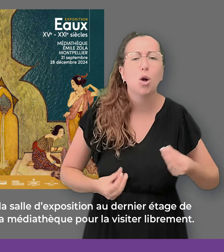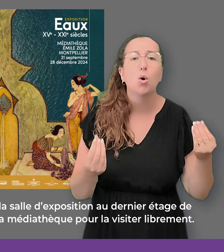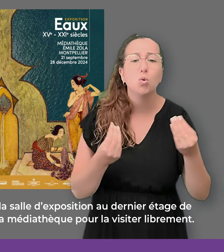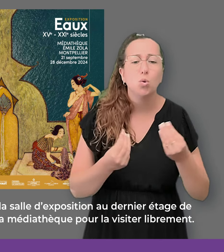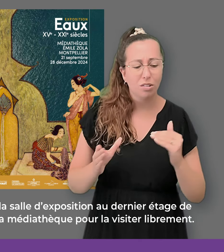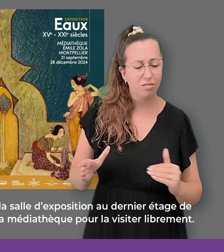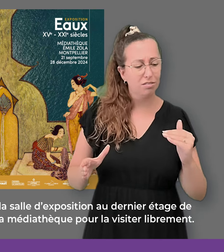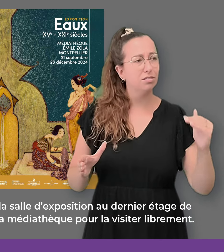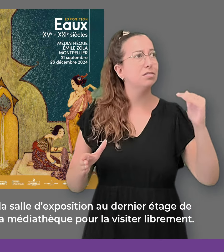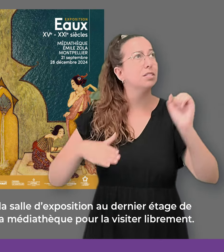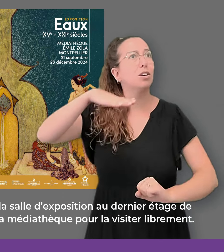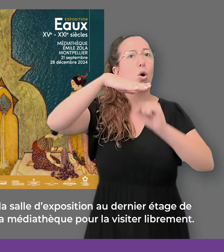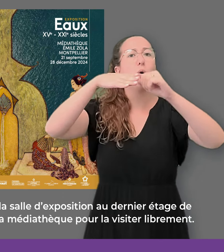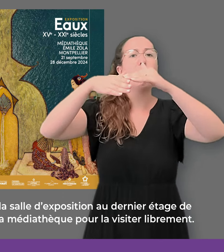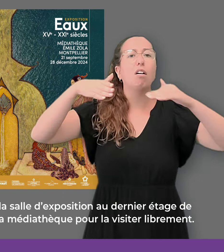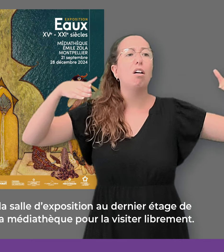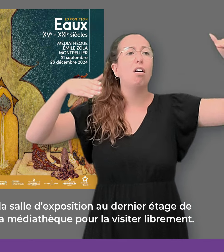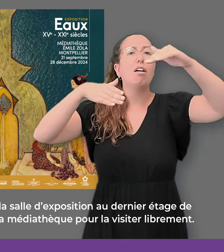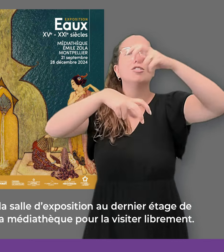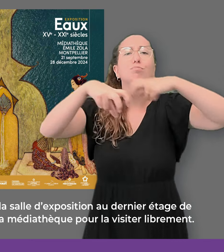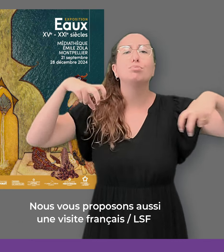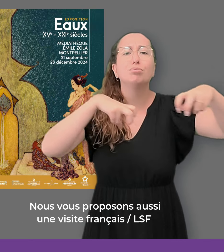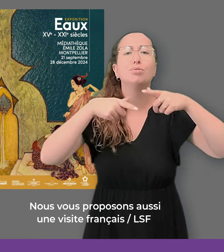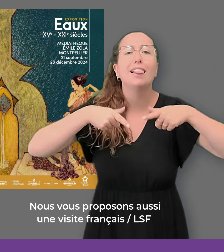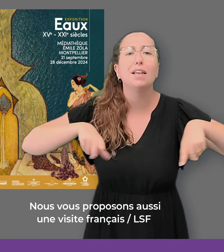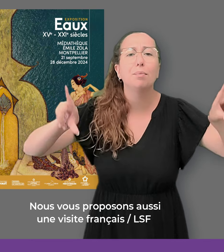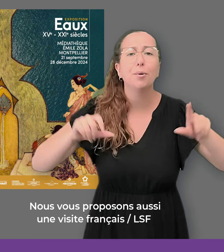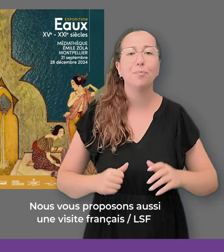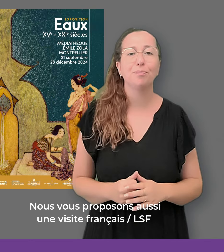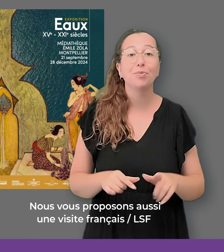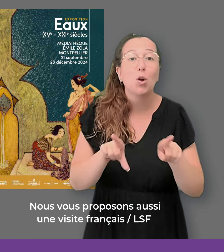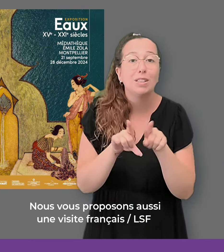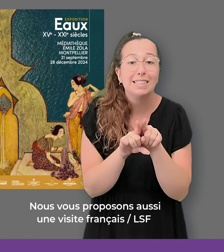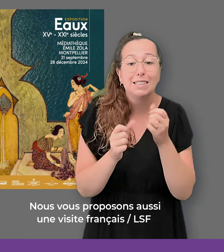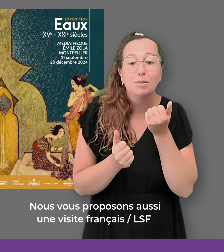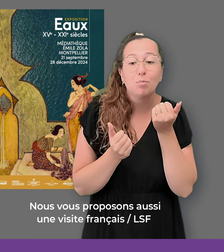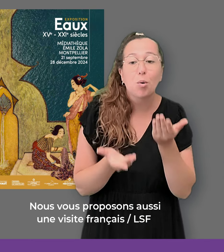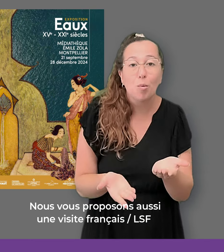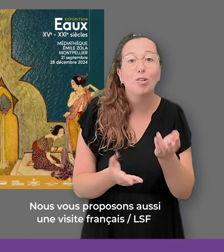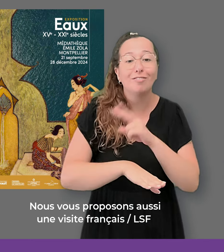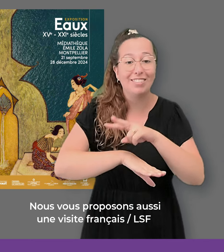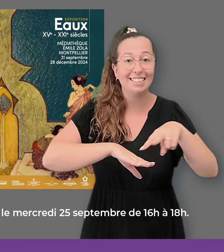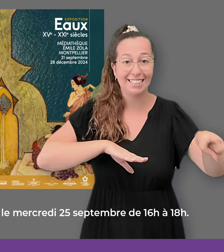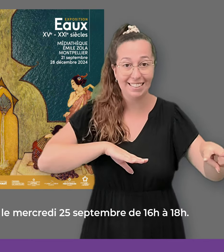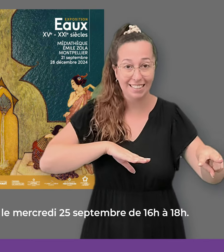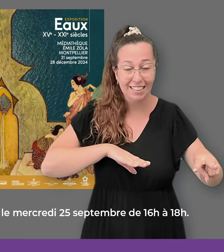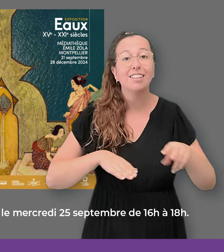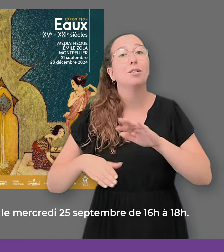médiathèque pour la visiter librement. Nous vous proposons aussi une visite français LSF le mercredi 25